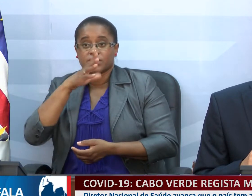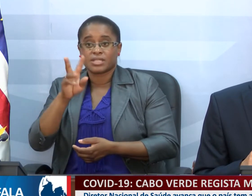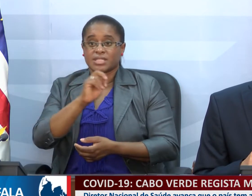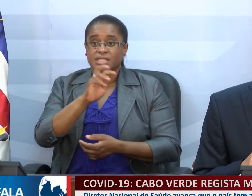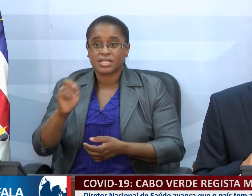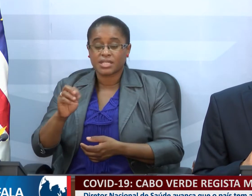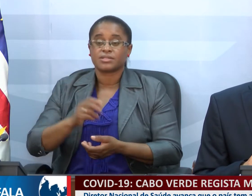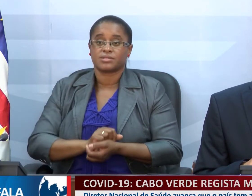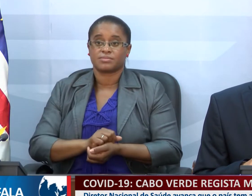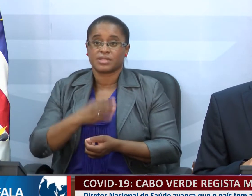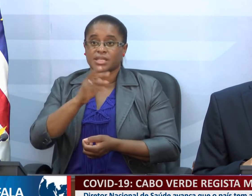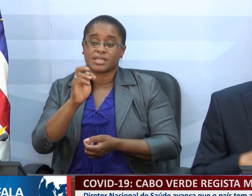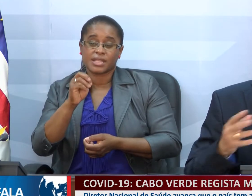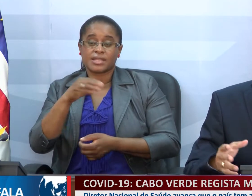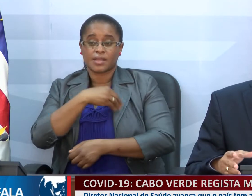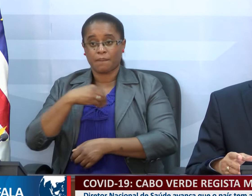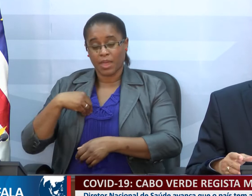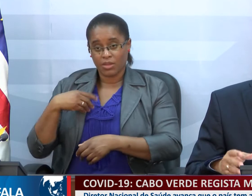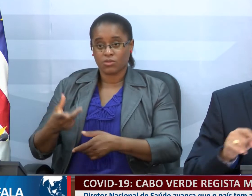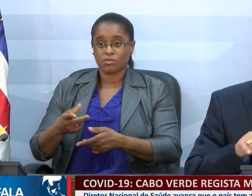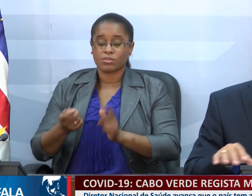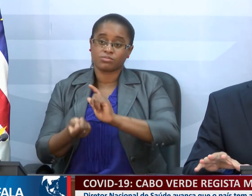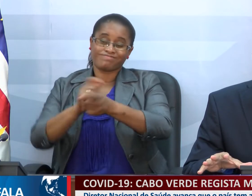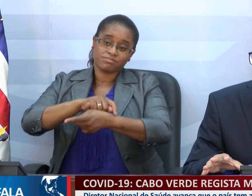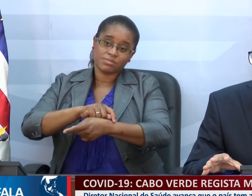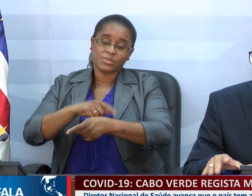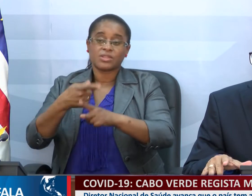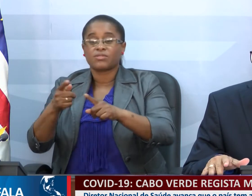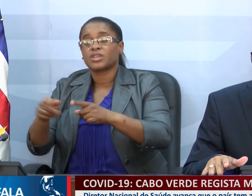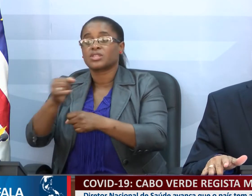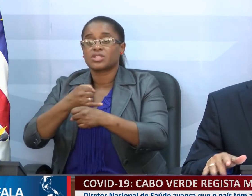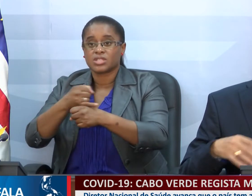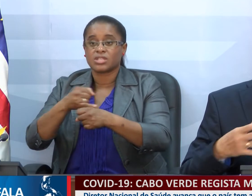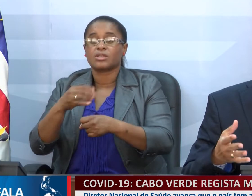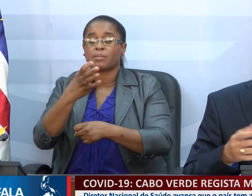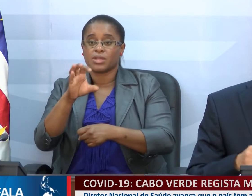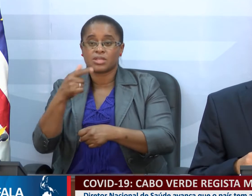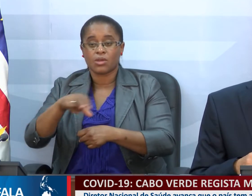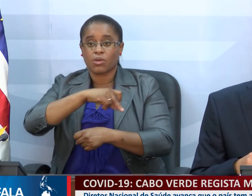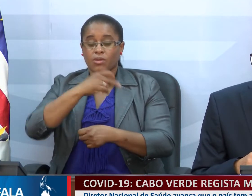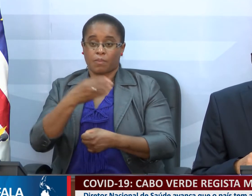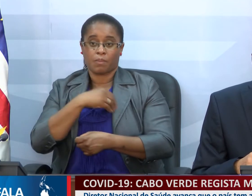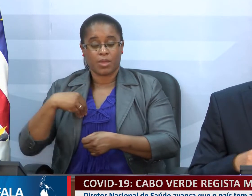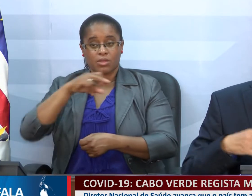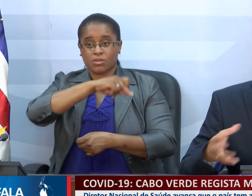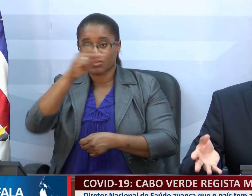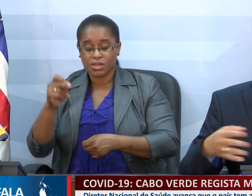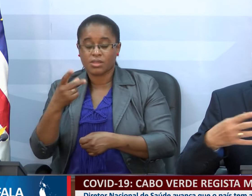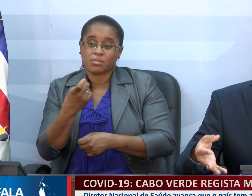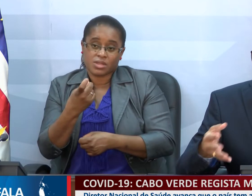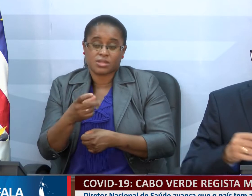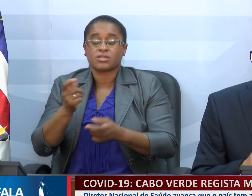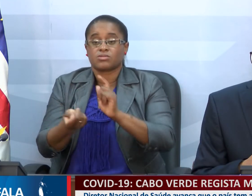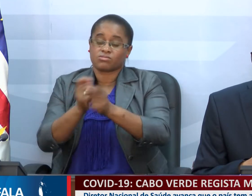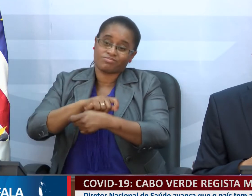médicos são para substituição nas diferentes ilhas do país que temos médicos cubanos e que, portanto, precisam de substituição por